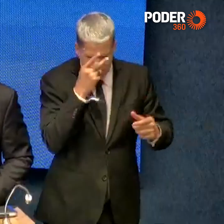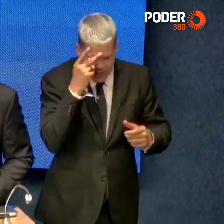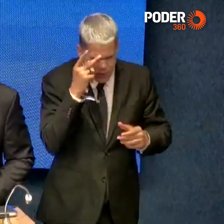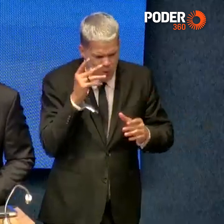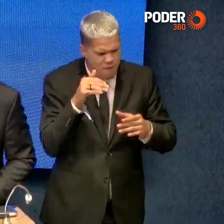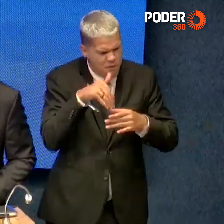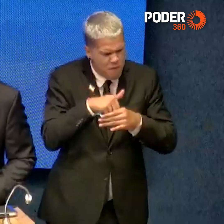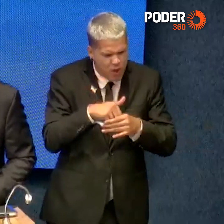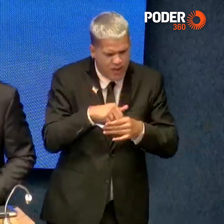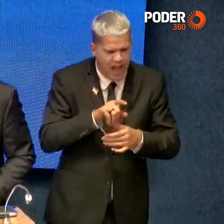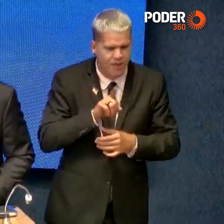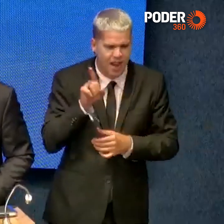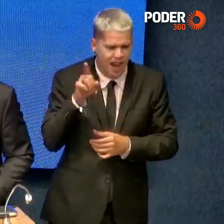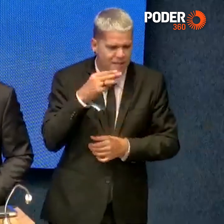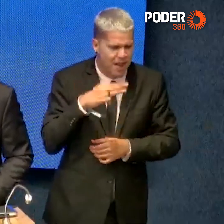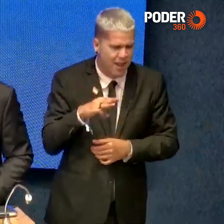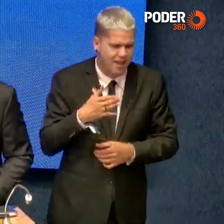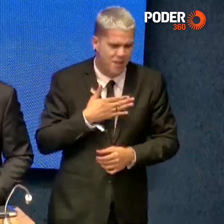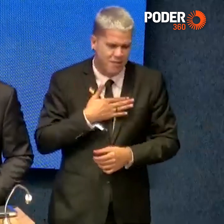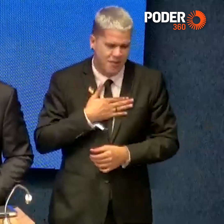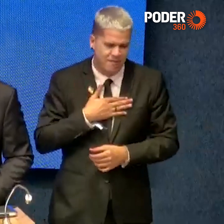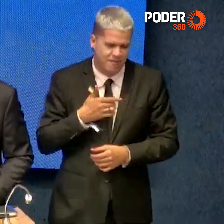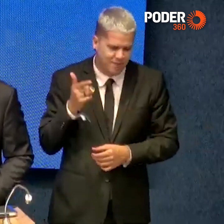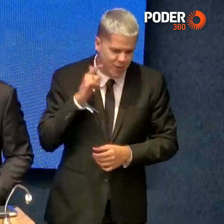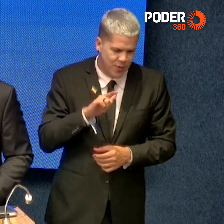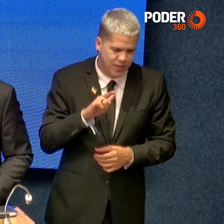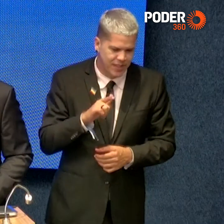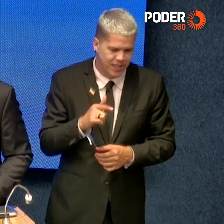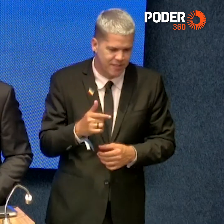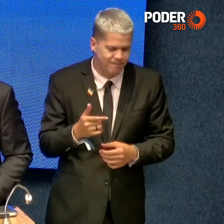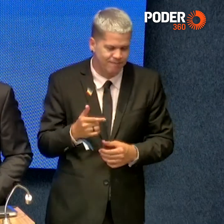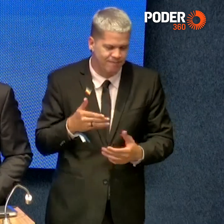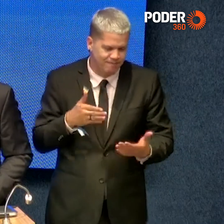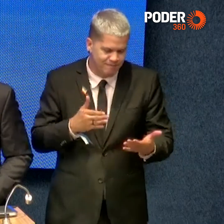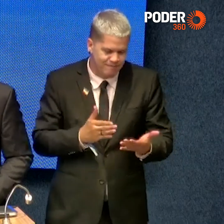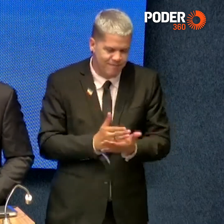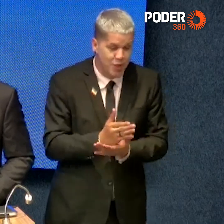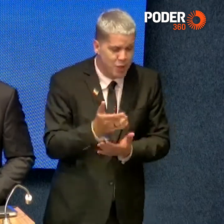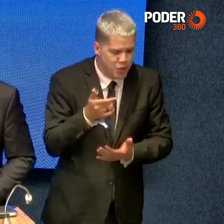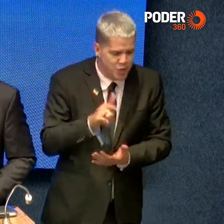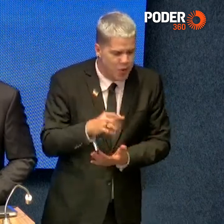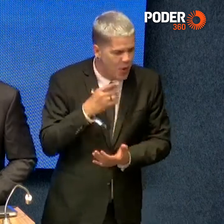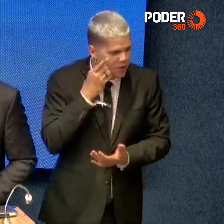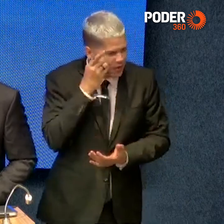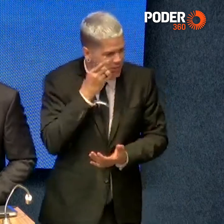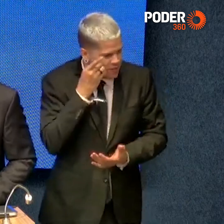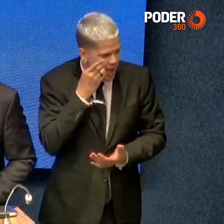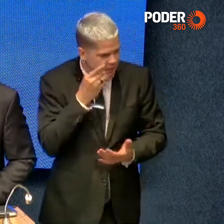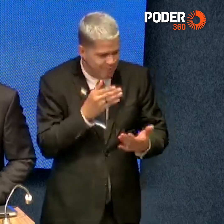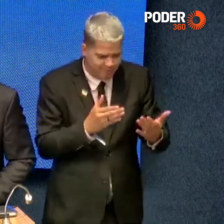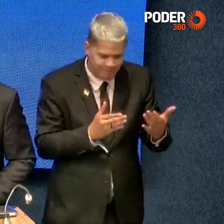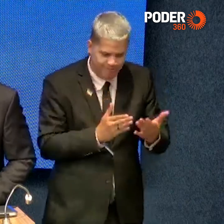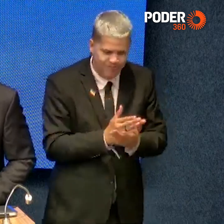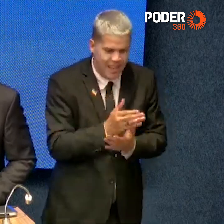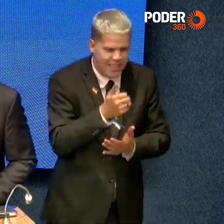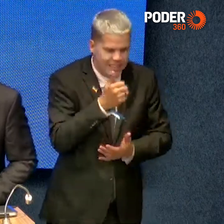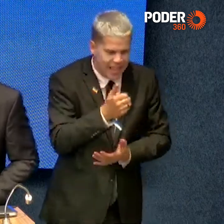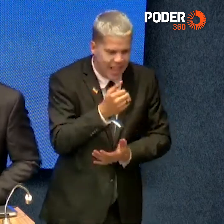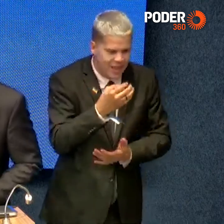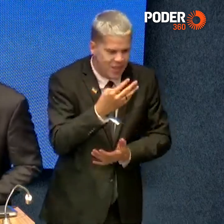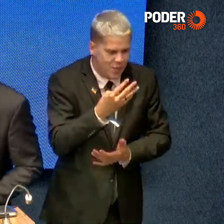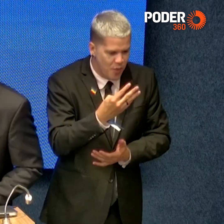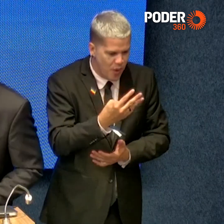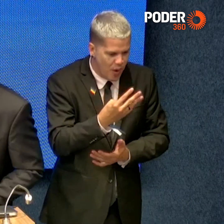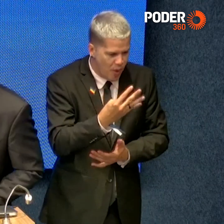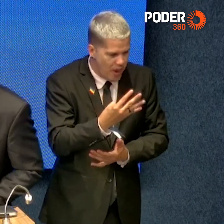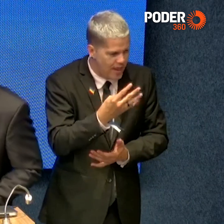honraram nas últimas eleições com mais um mandato parlamentar, com mais de 142 mil votos. Em